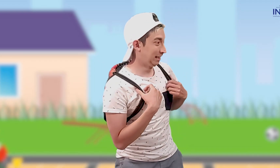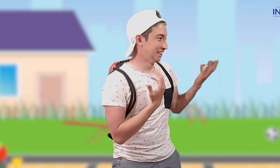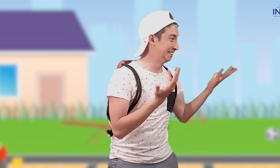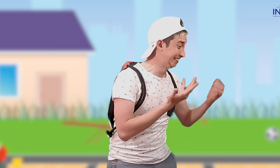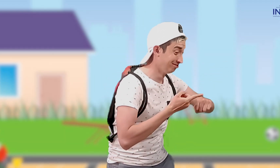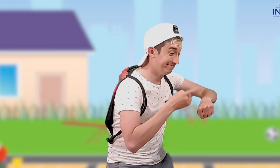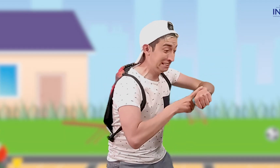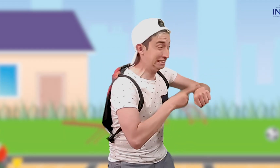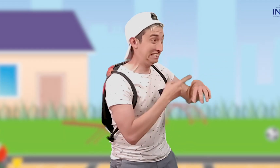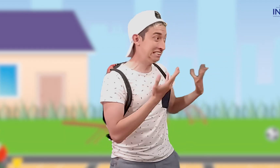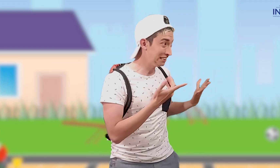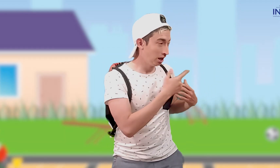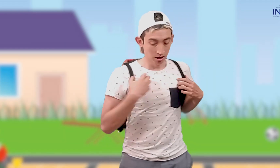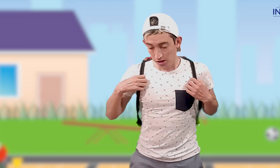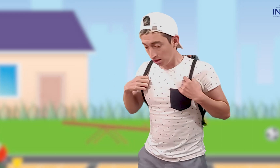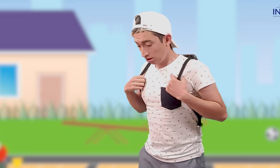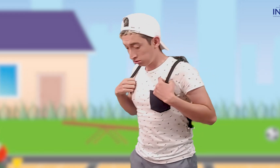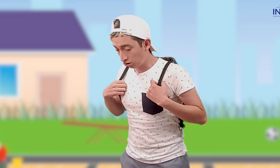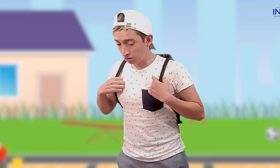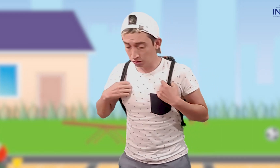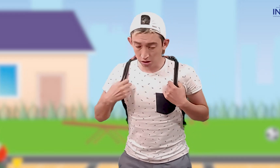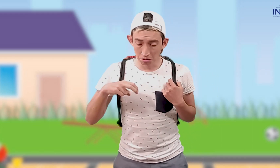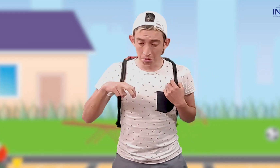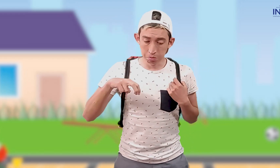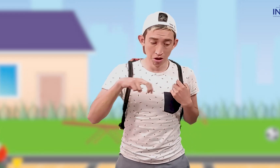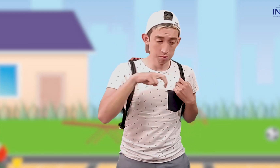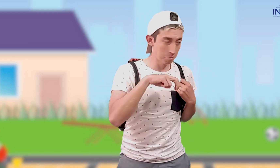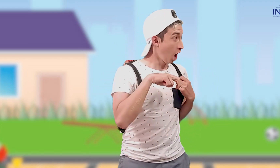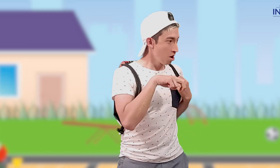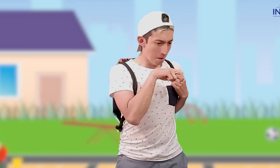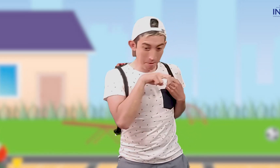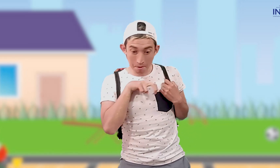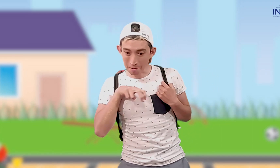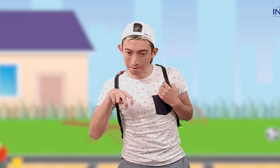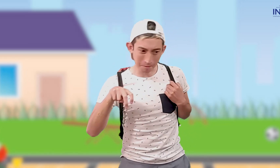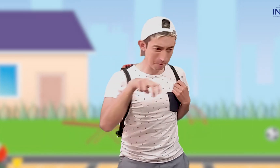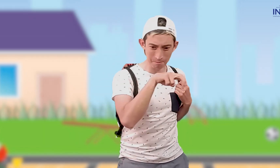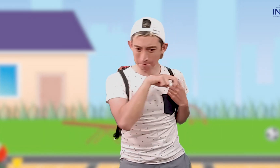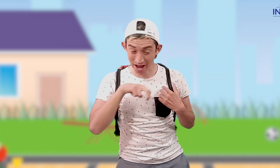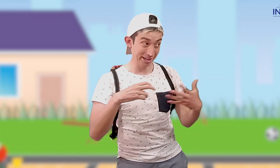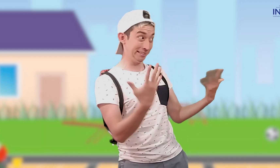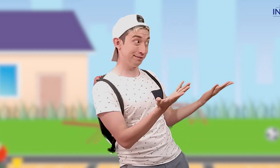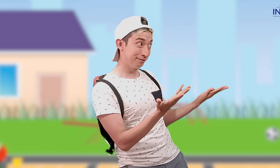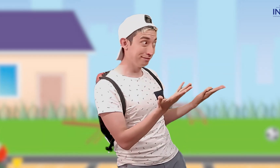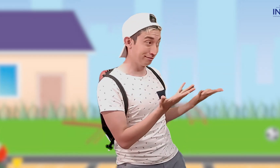Mmm... ¡Te demoraste mucho rodeando la silla! ¡Tienes que hacerlo mucho más rápido! ¿De acuerdo?